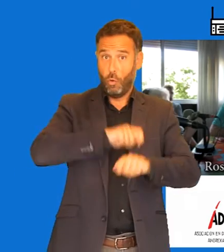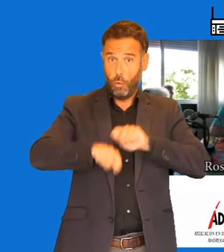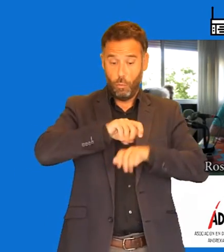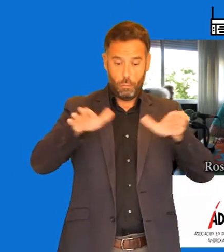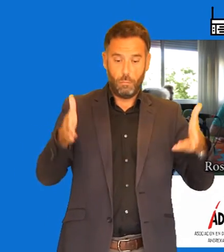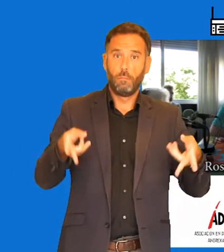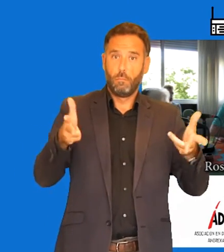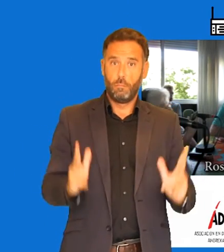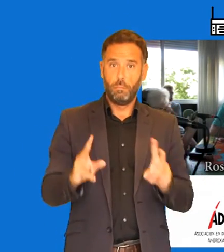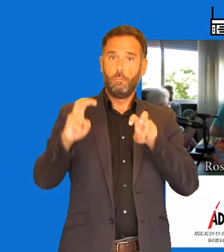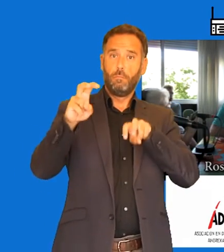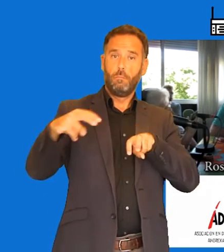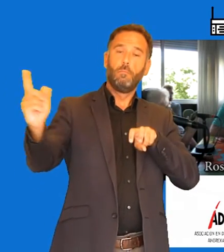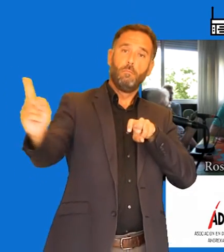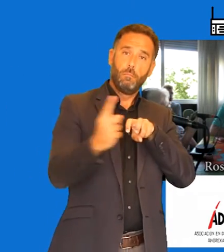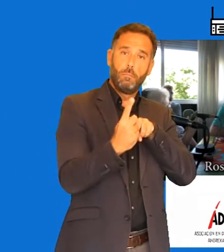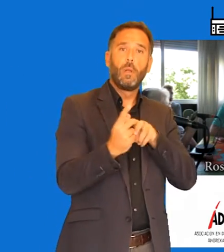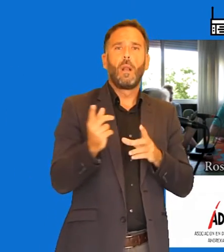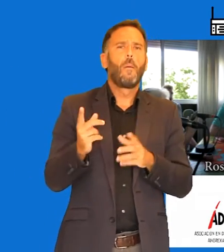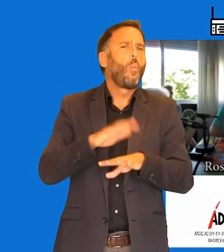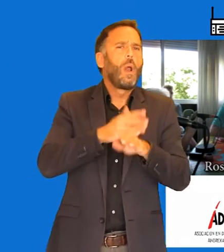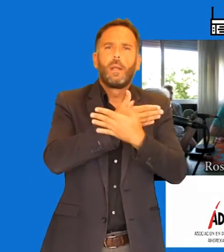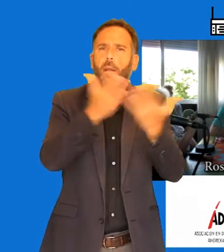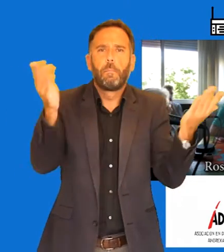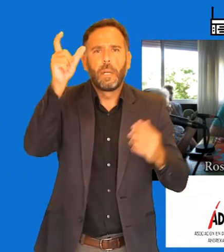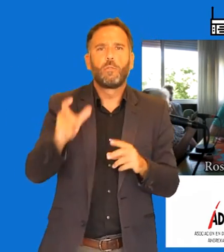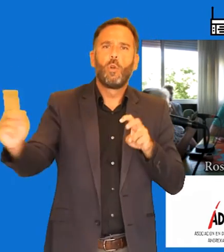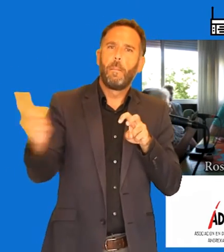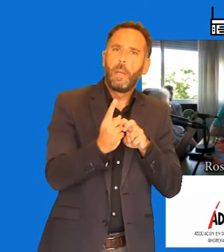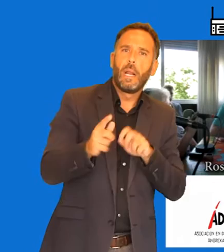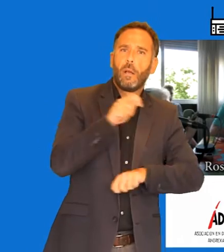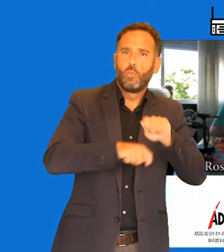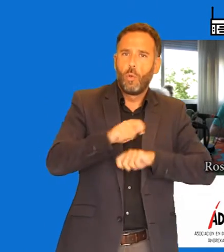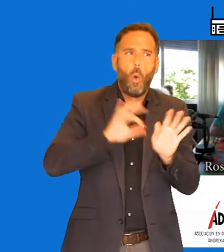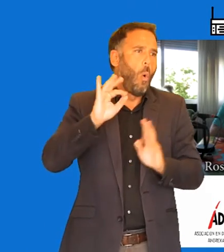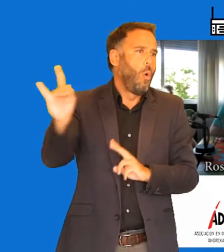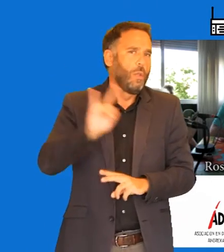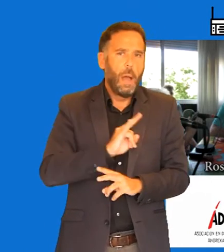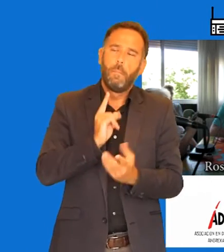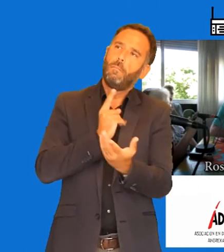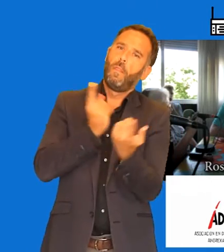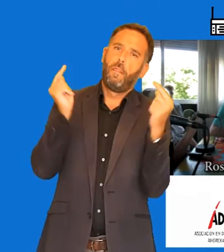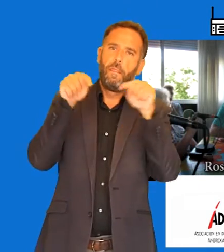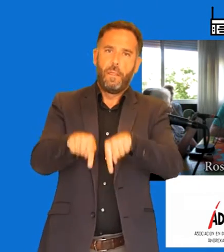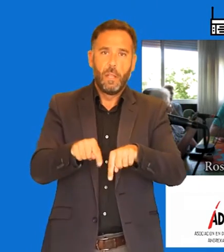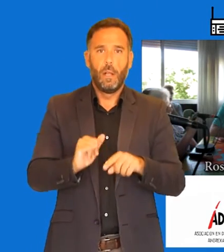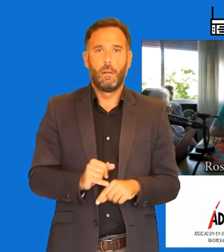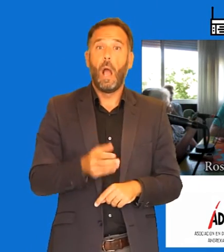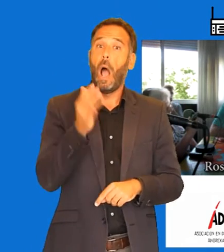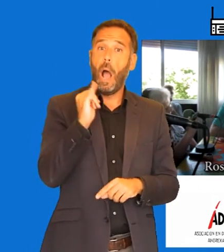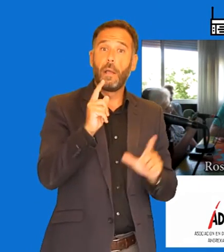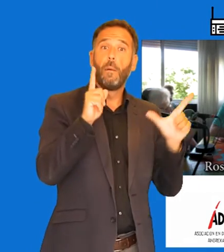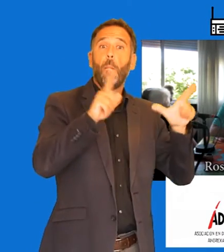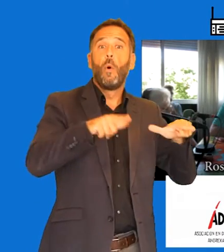personal también a toda persona que viene allí a la asociación o que nos llaman y se les da una cita. Tenemos unos módulos de apoyo